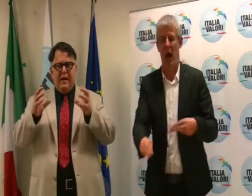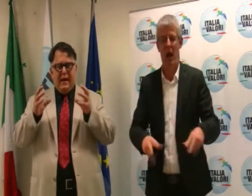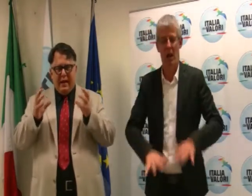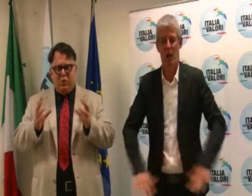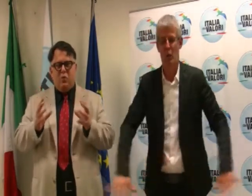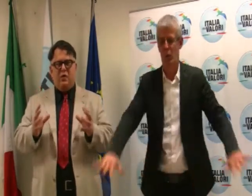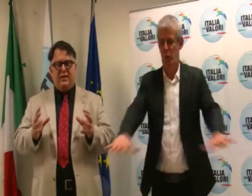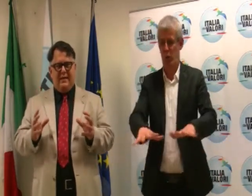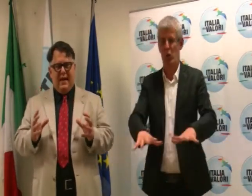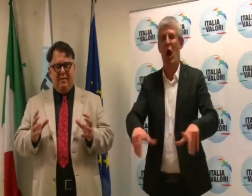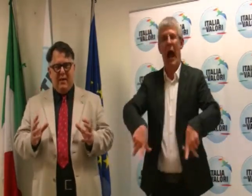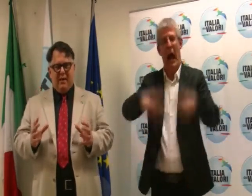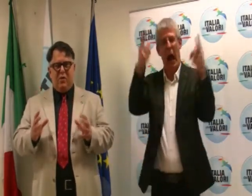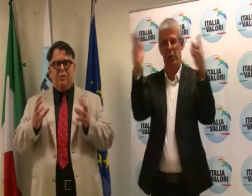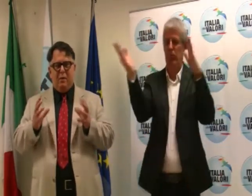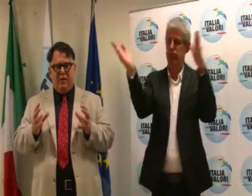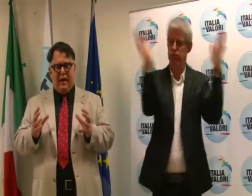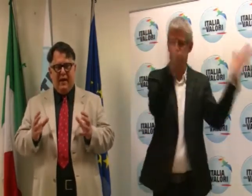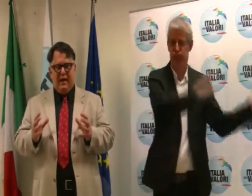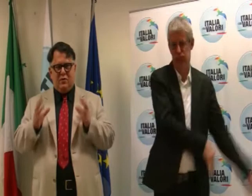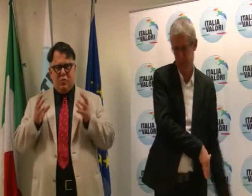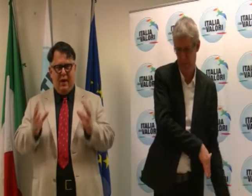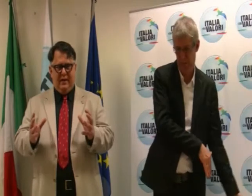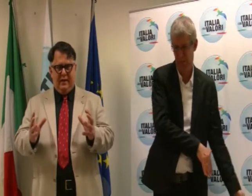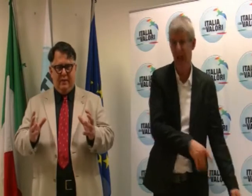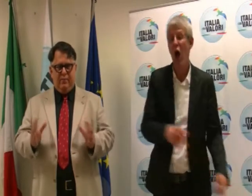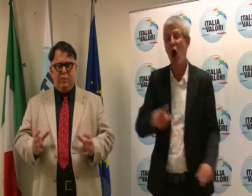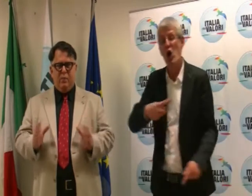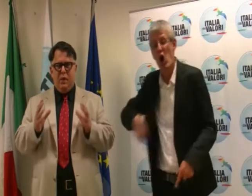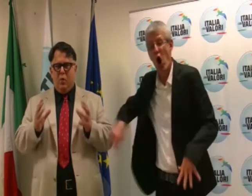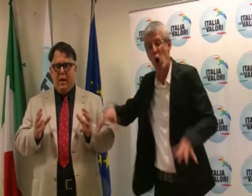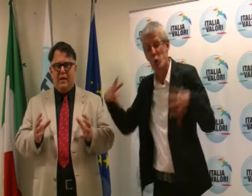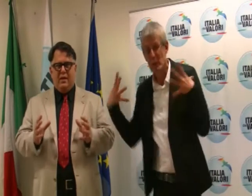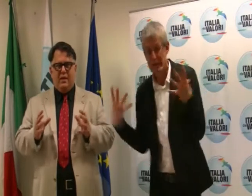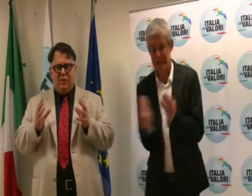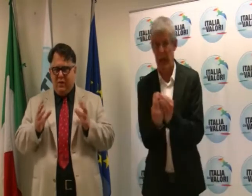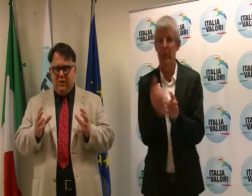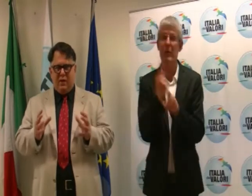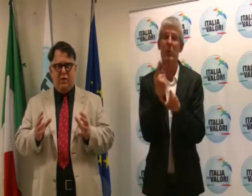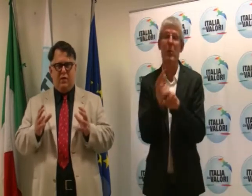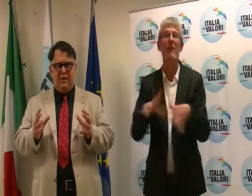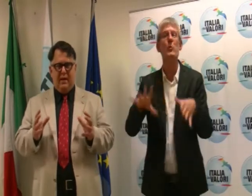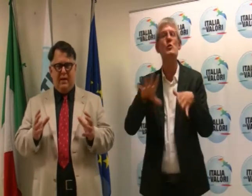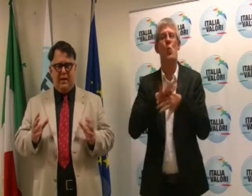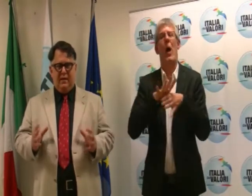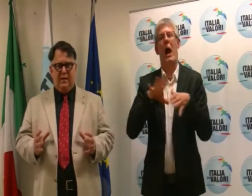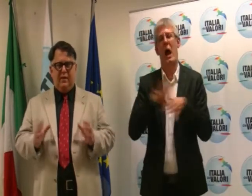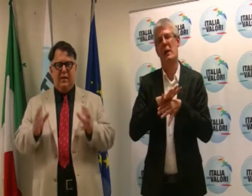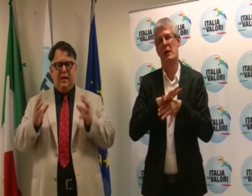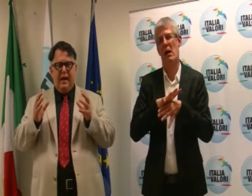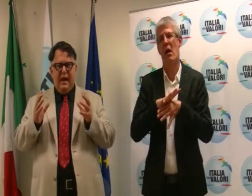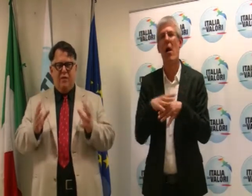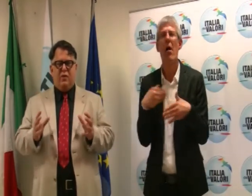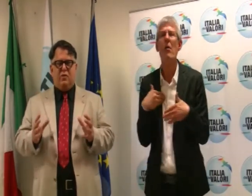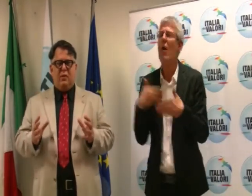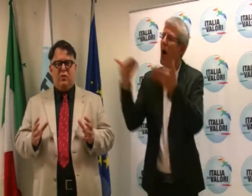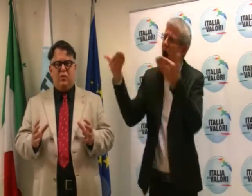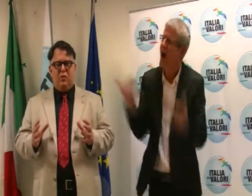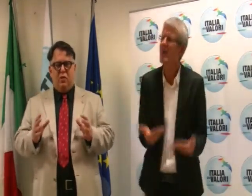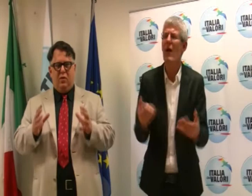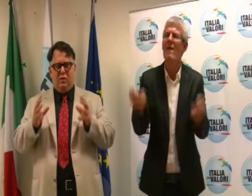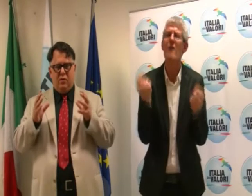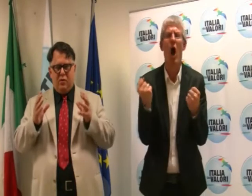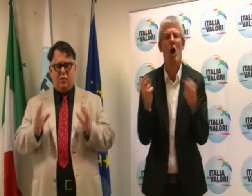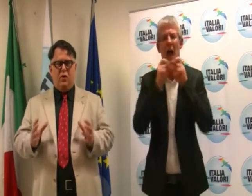che tutti insieme dobbiamo fare squadra. Quindi vi invito fortemente. E invito